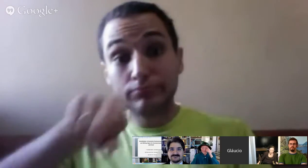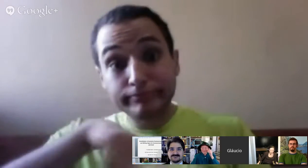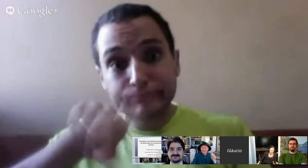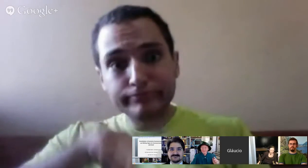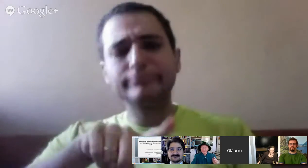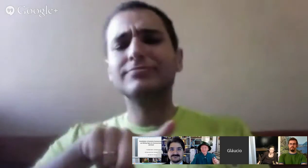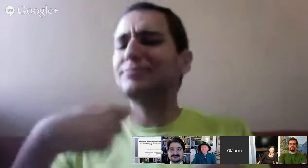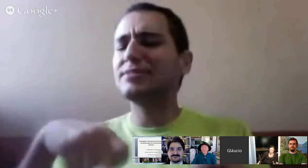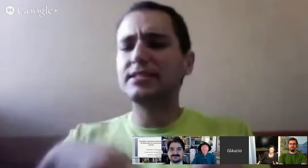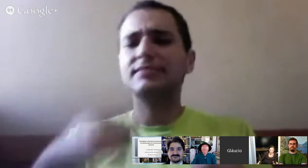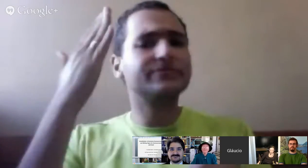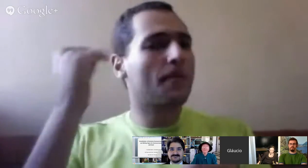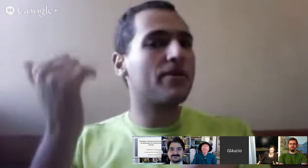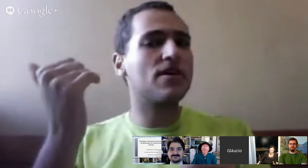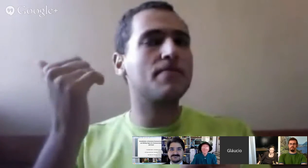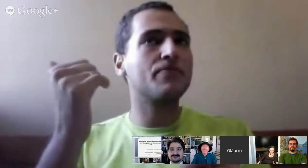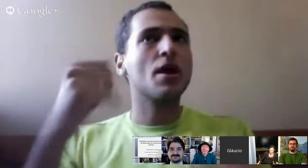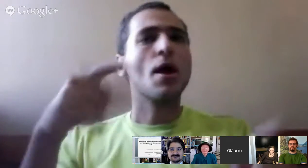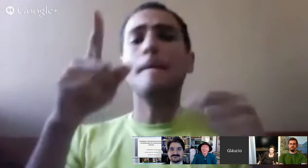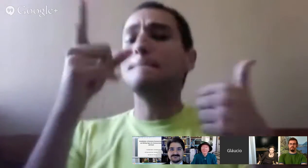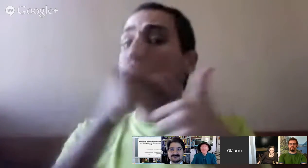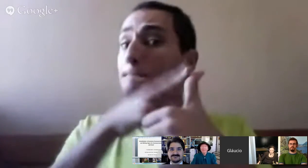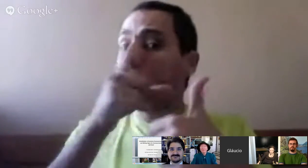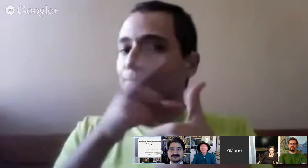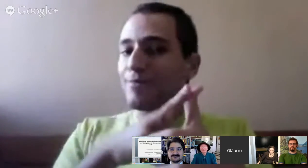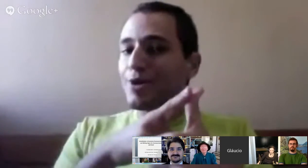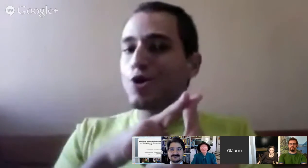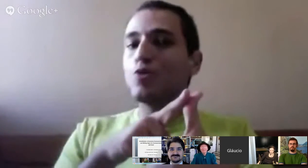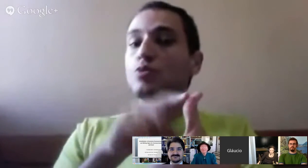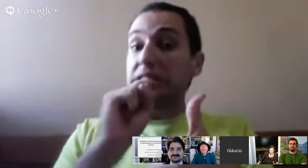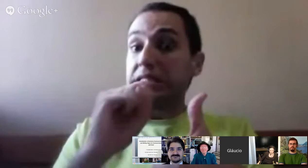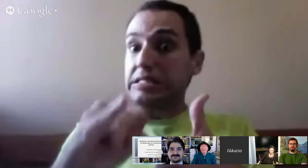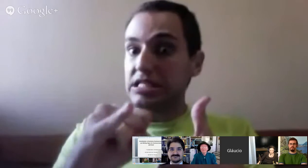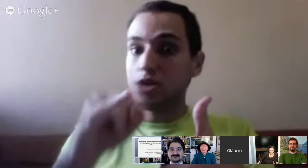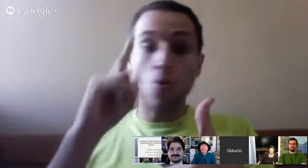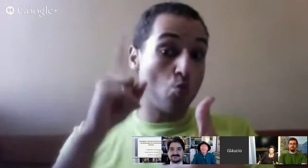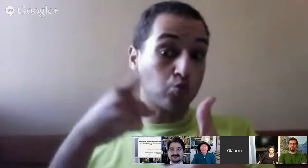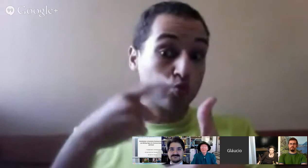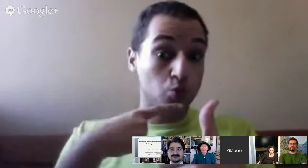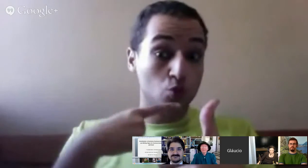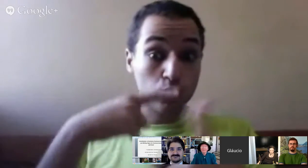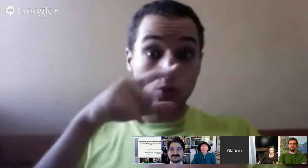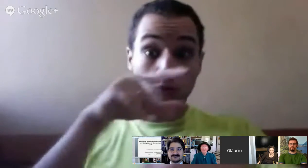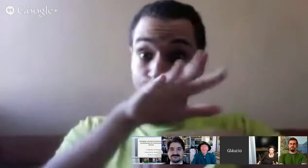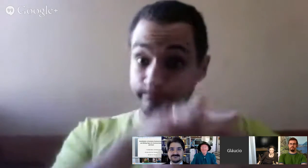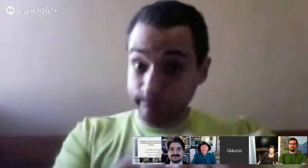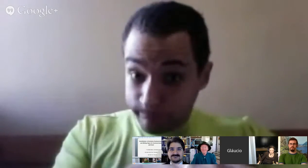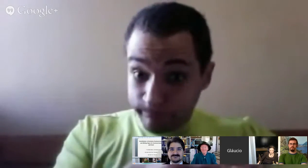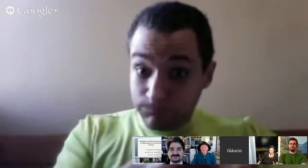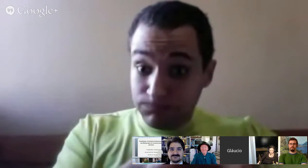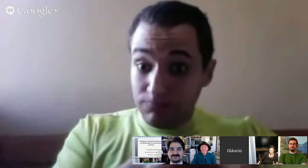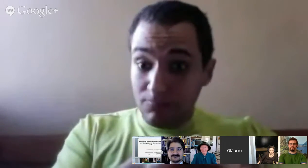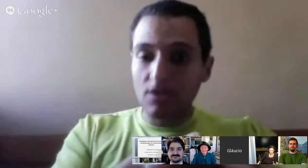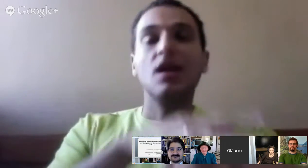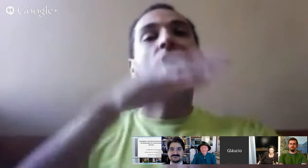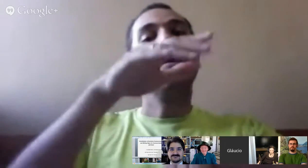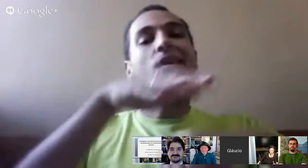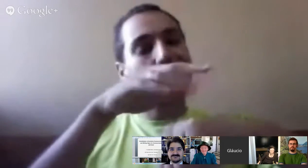no topo da pirâmide. Então são esses os elementos necessários e fundamentais